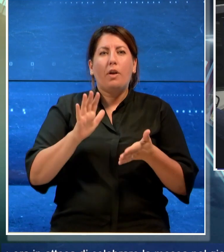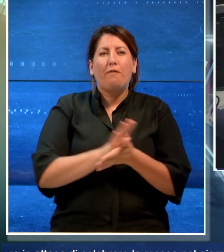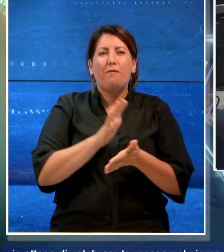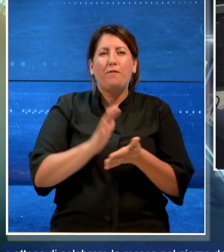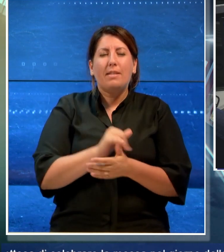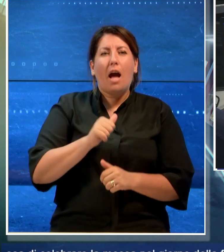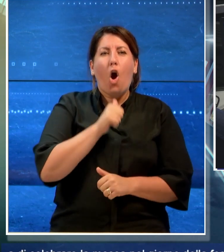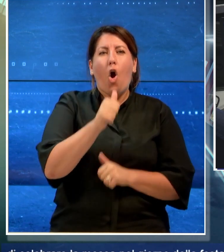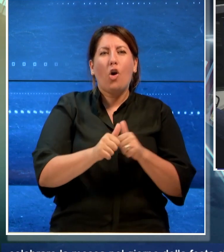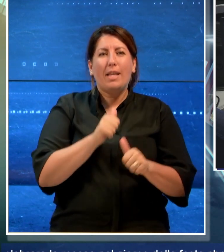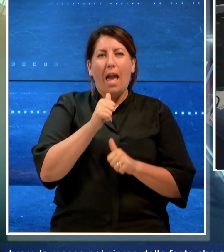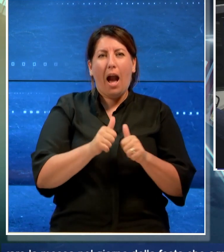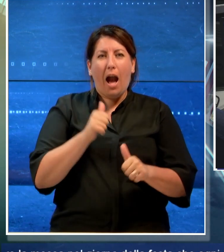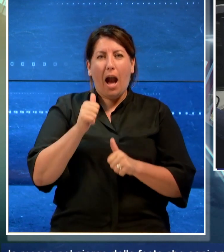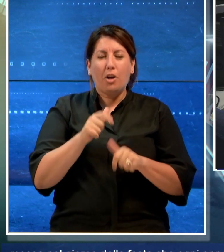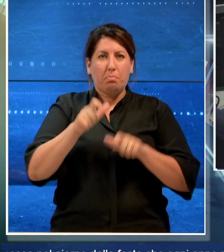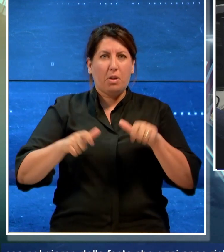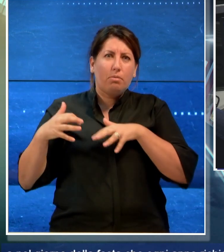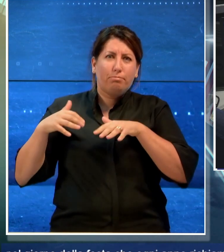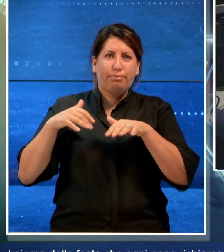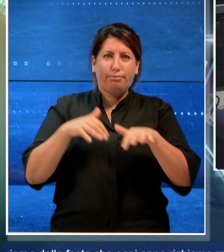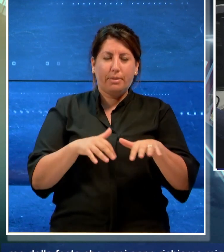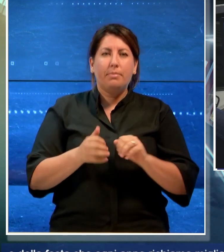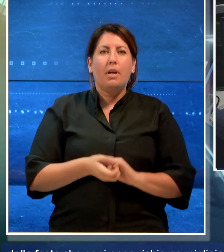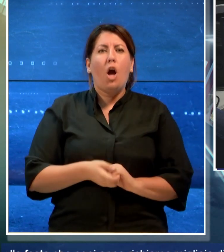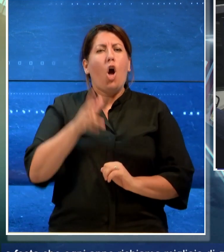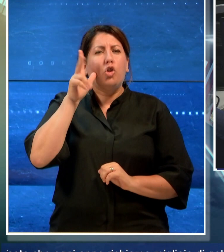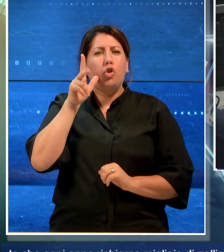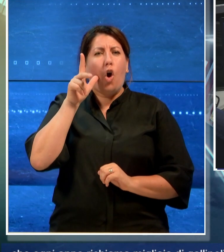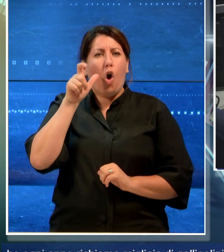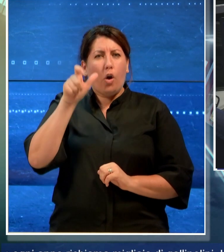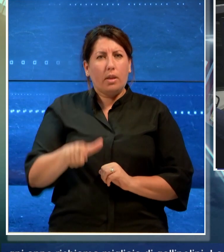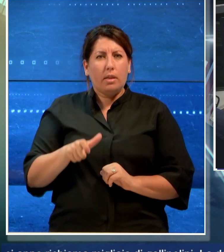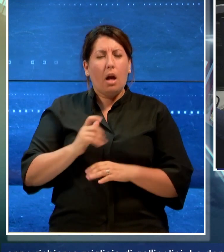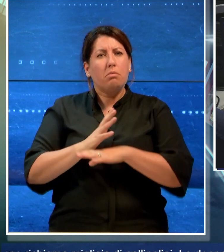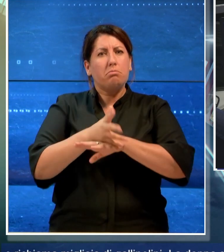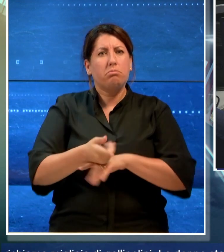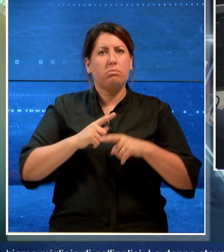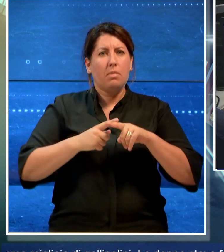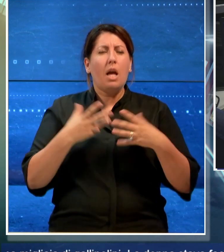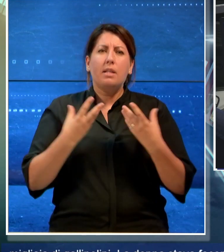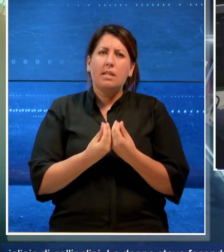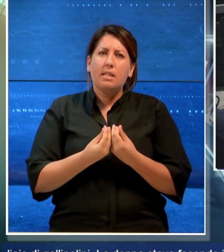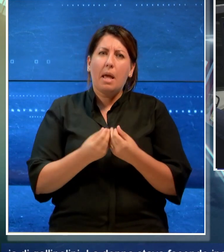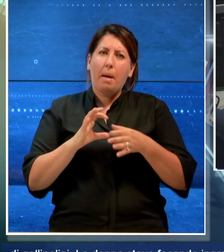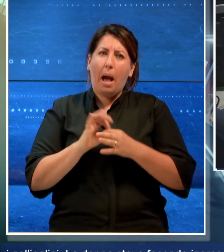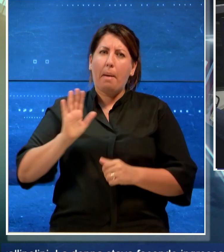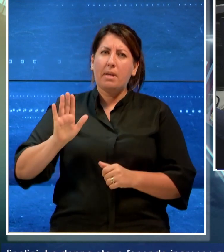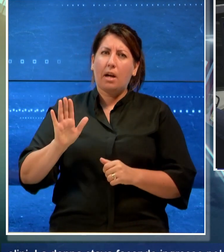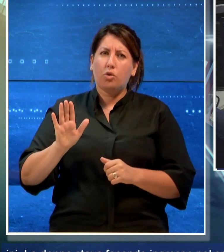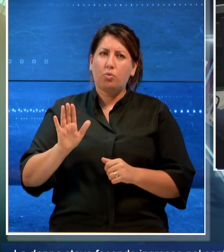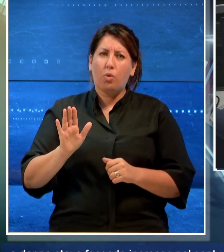migliaia di Gallipolini. La donna stava facendo l'ingresso nel santuario insieme a un'amica, quando all